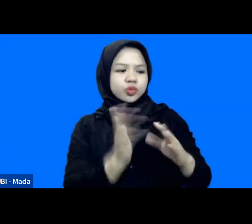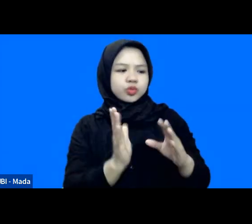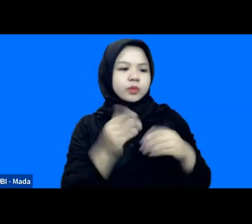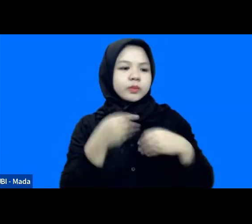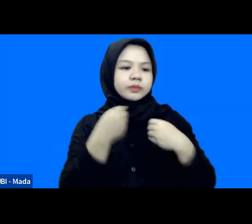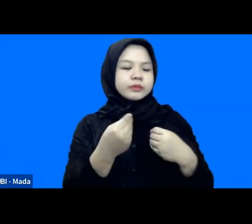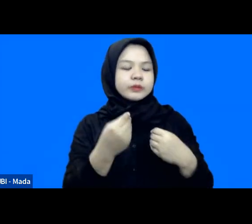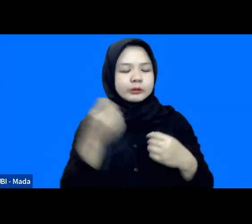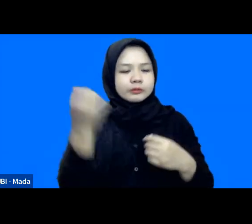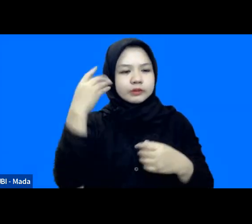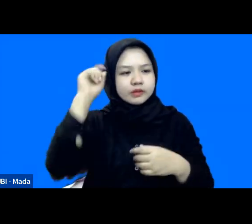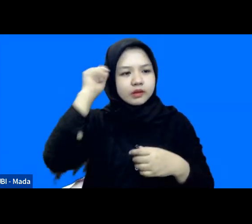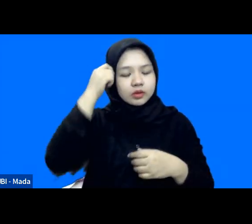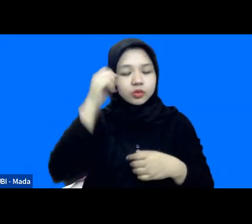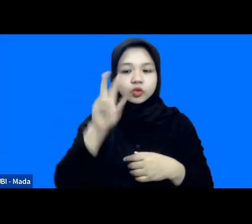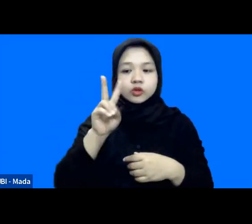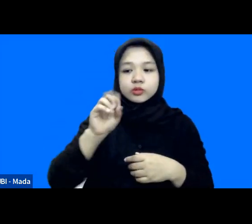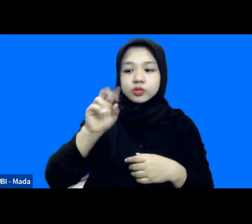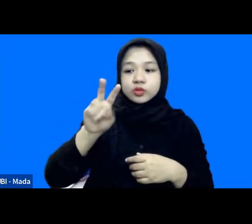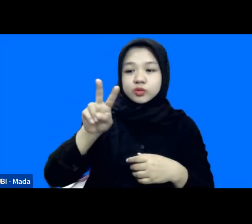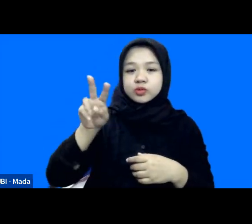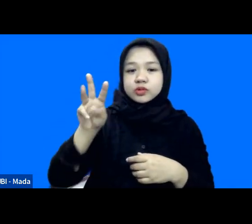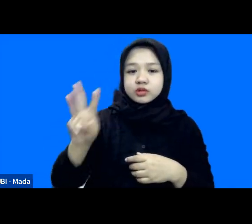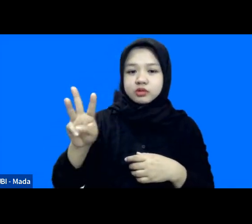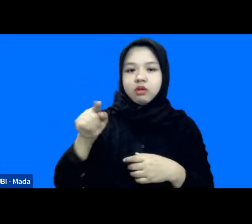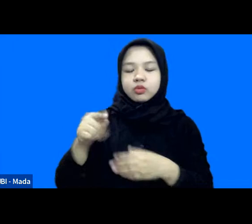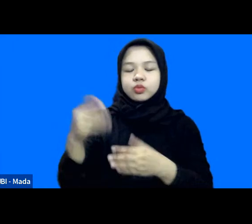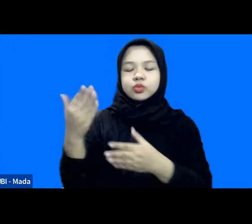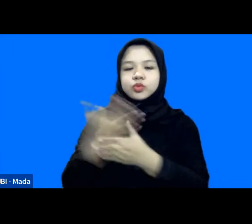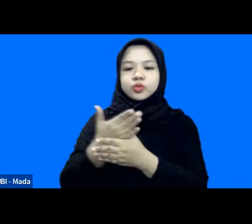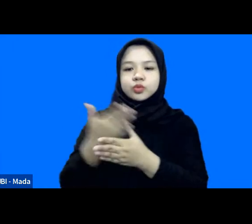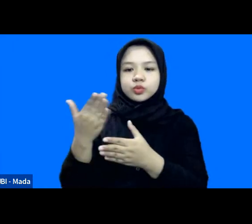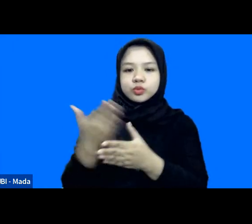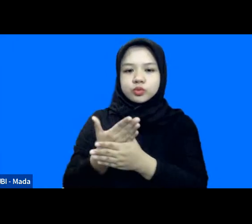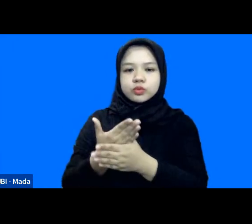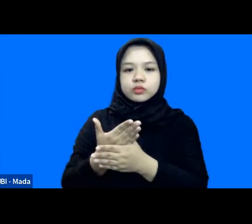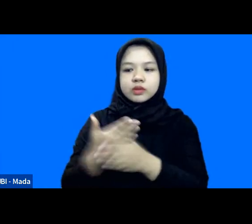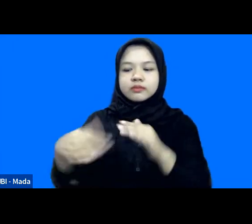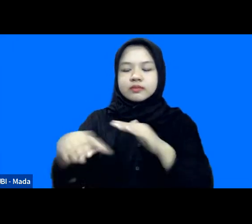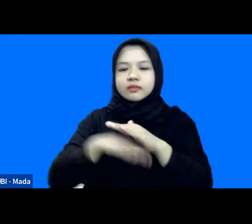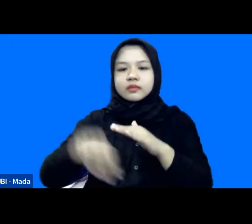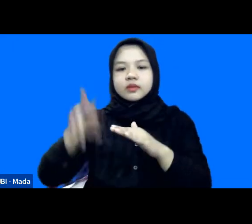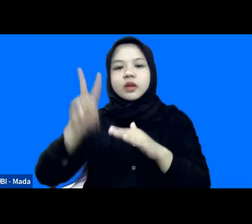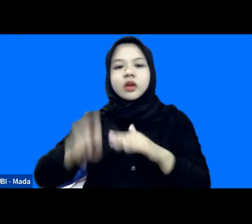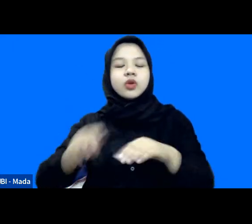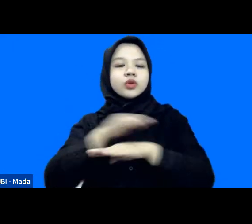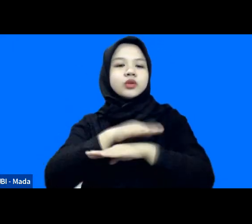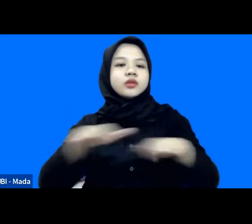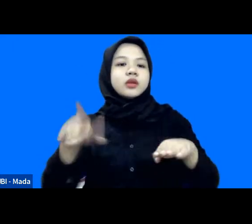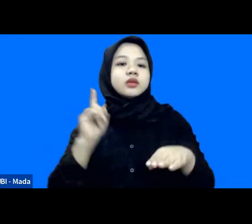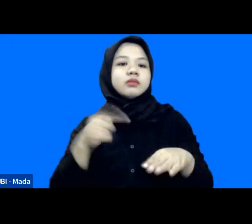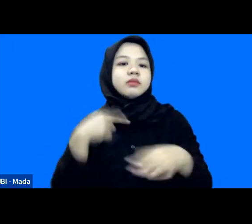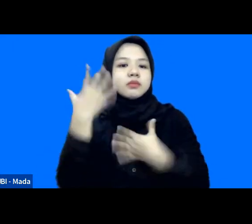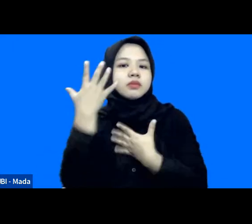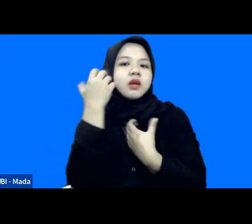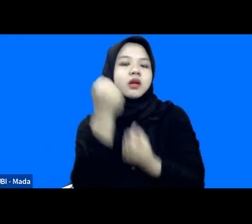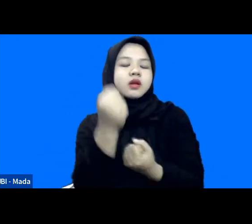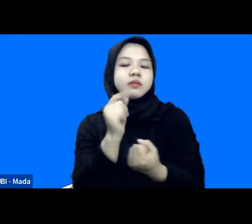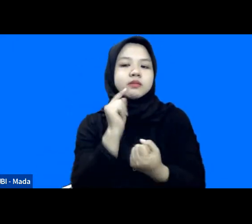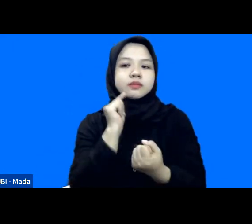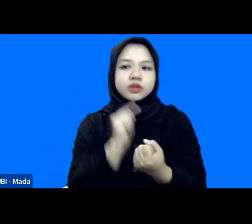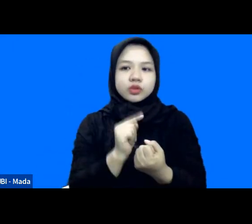warning bahwa 2023 itu dokumen dokumen dasar itu harus selesai karena itu diharapkan menjadi